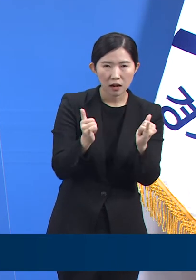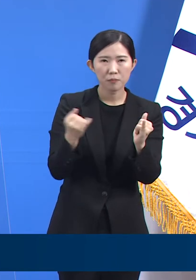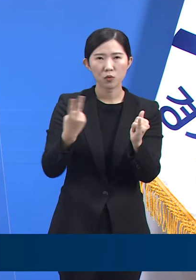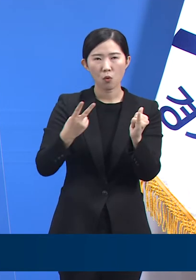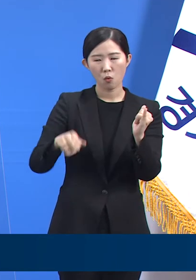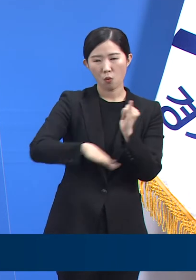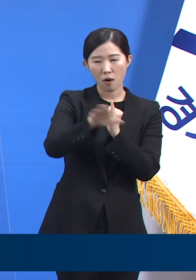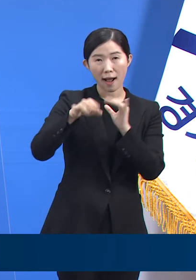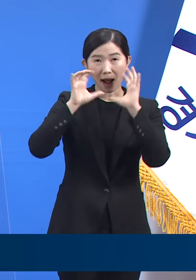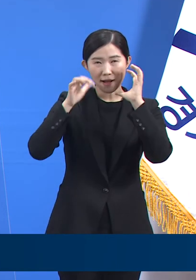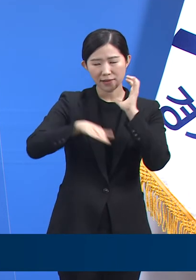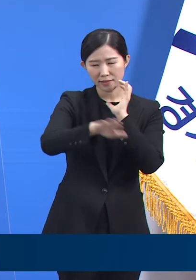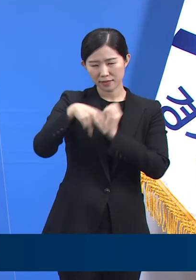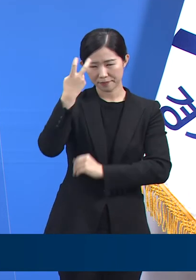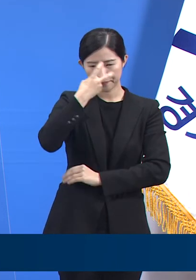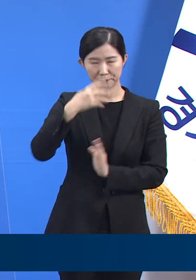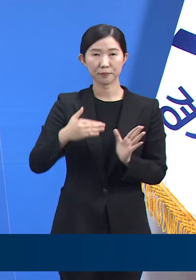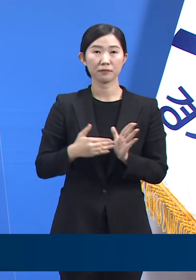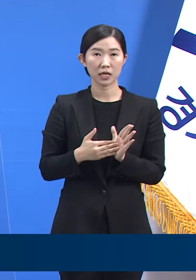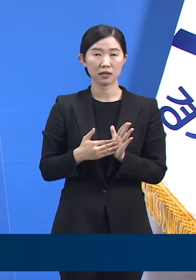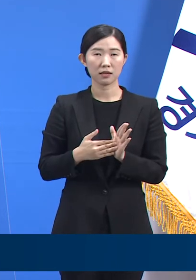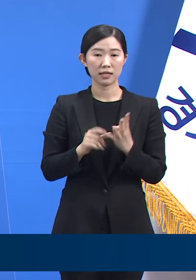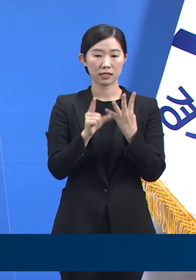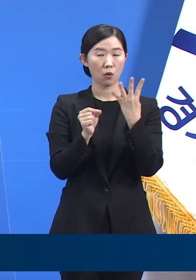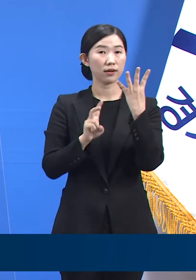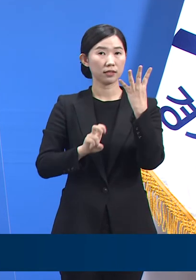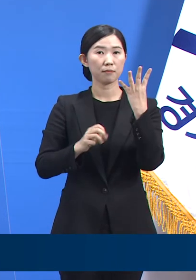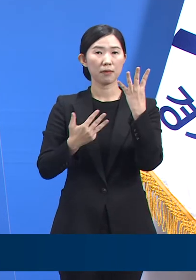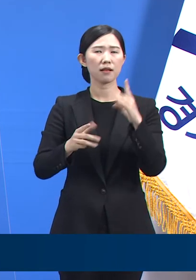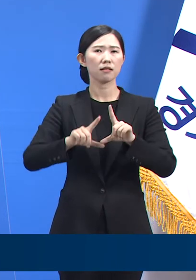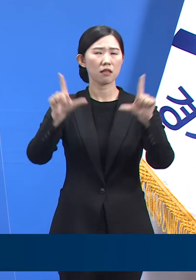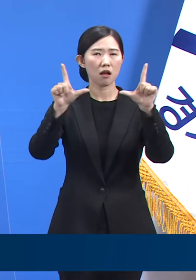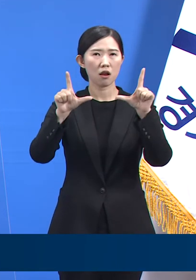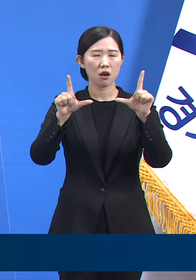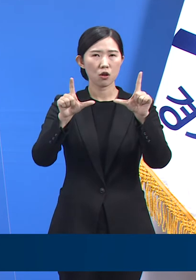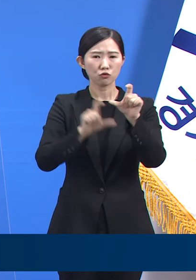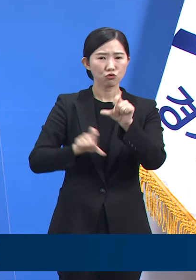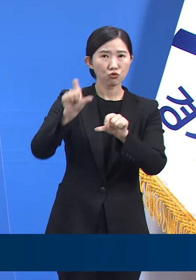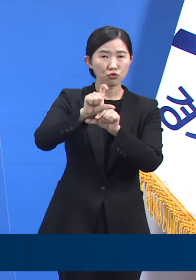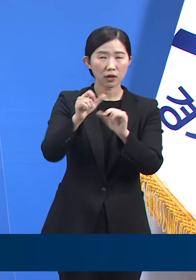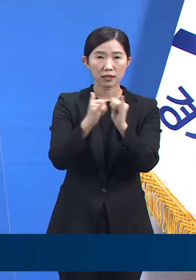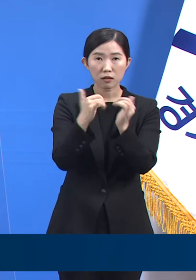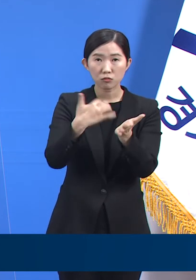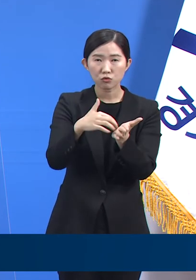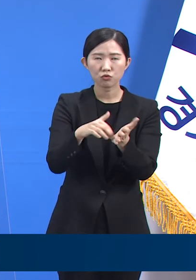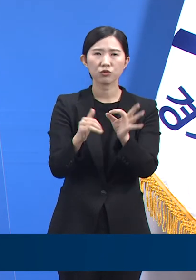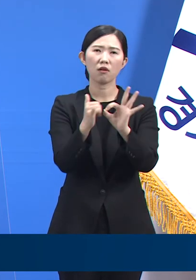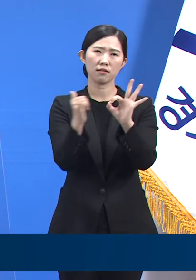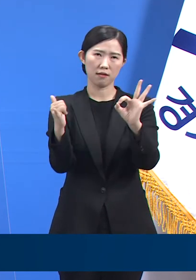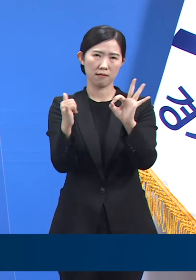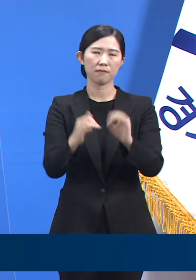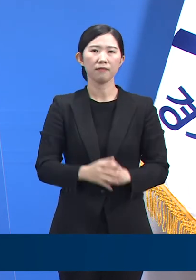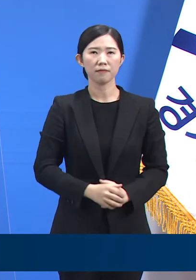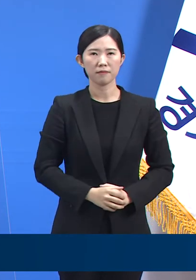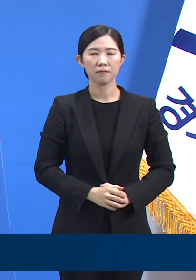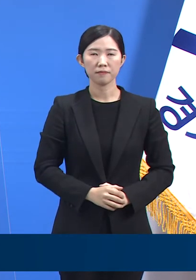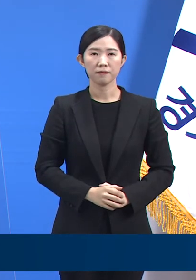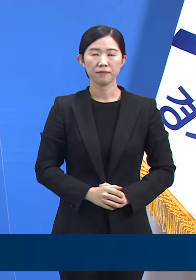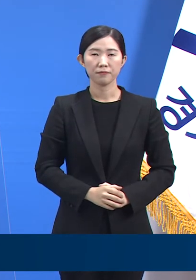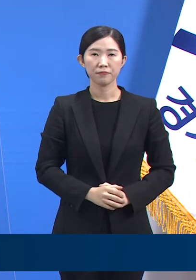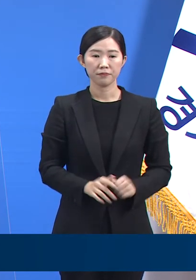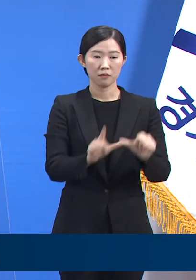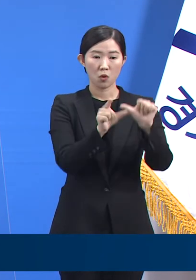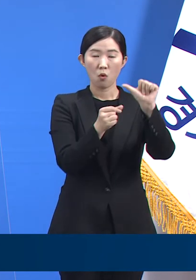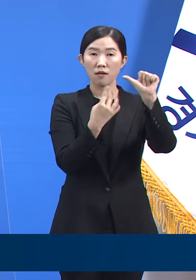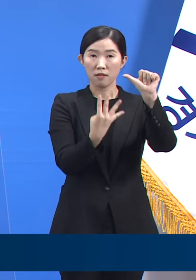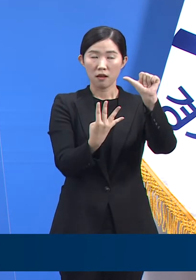일제검사를 실시했고 28일에 10명이 추가 양성 판정을 받았습니다. 5월 4일